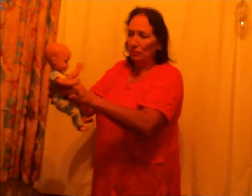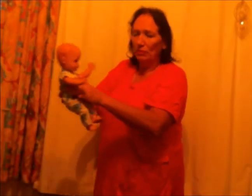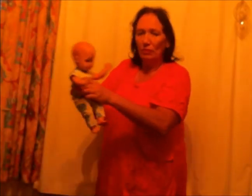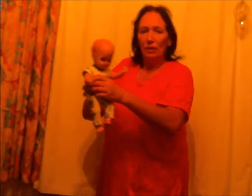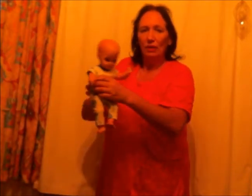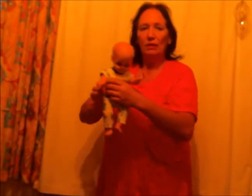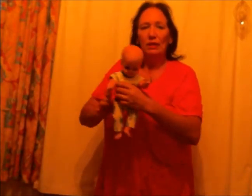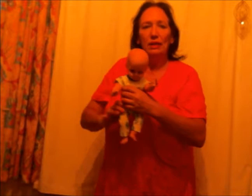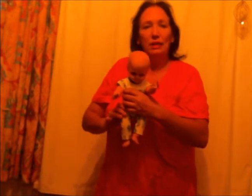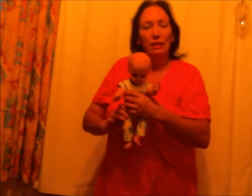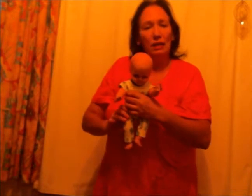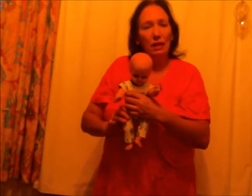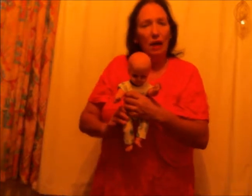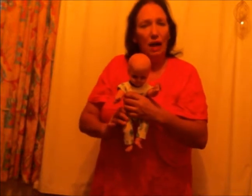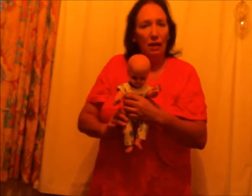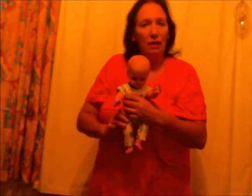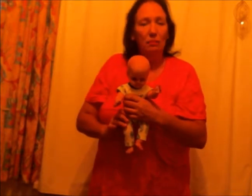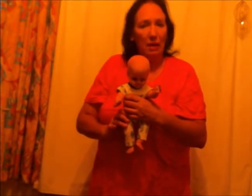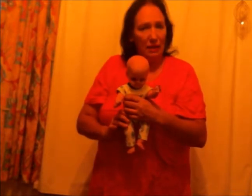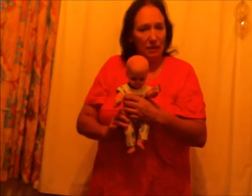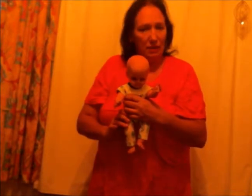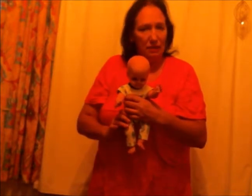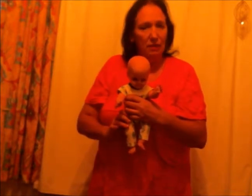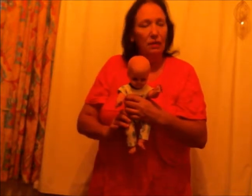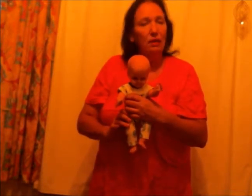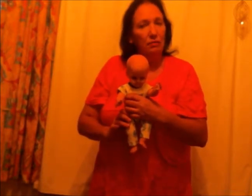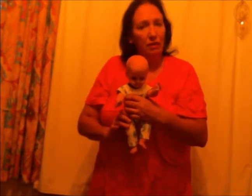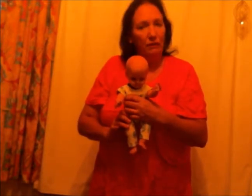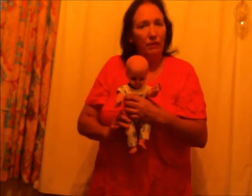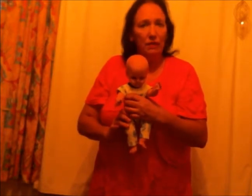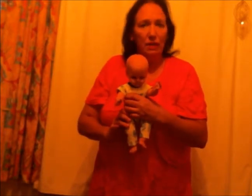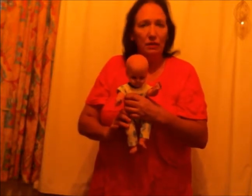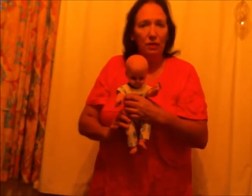Ik haal mijn kind van de kinderopvang.